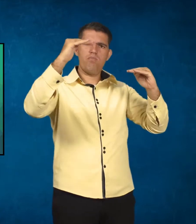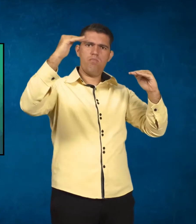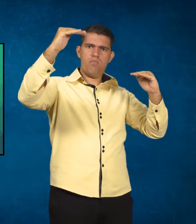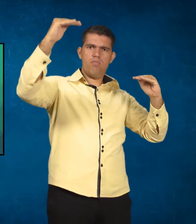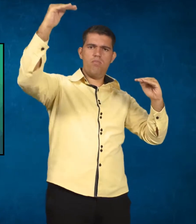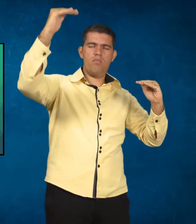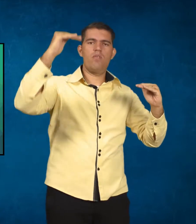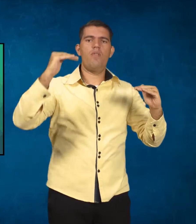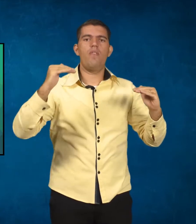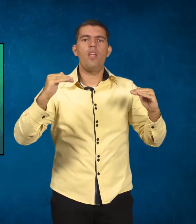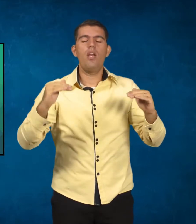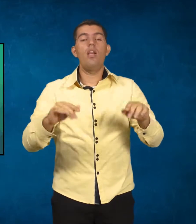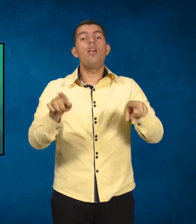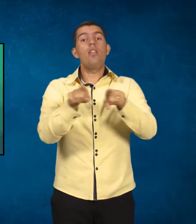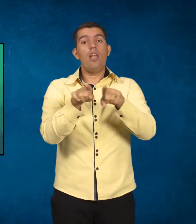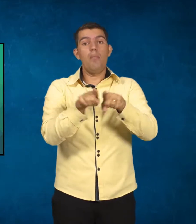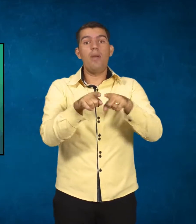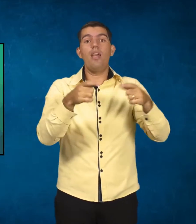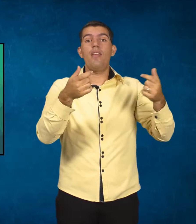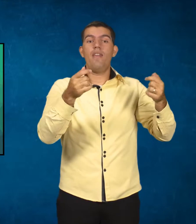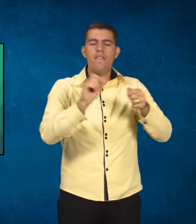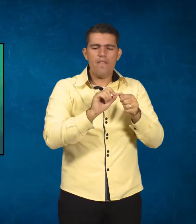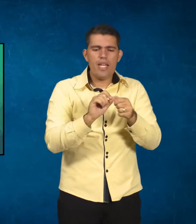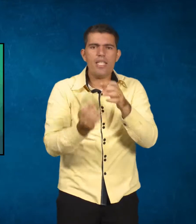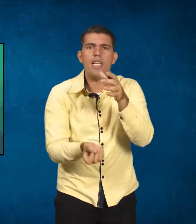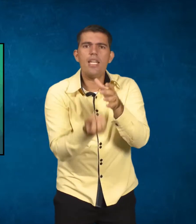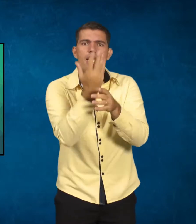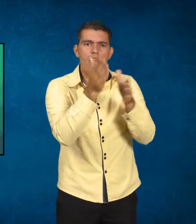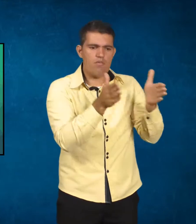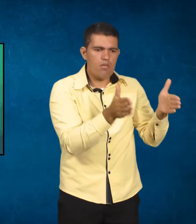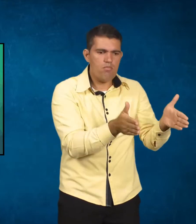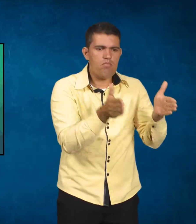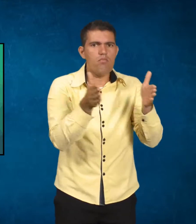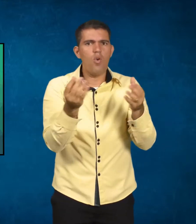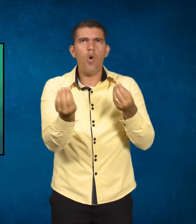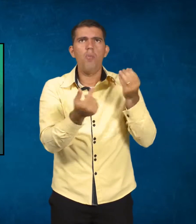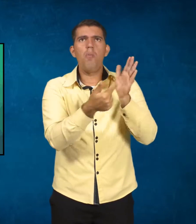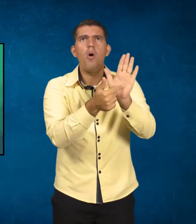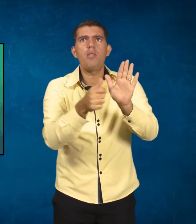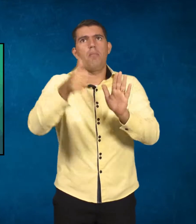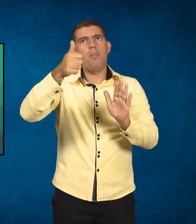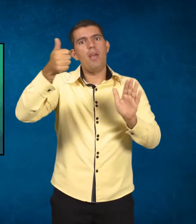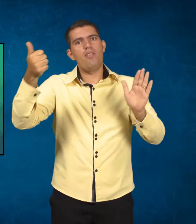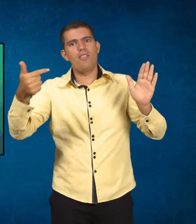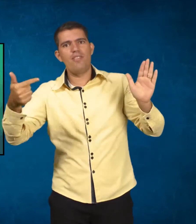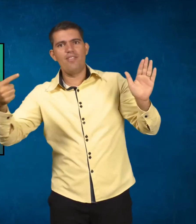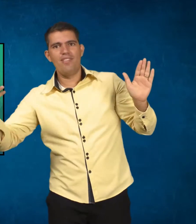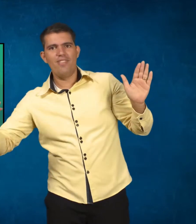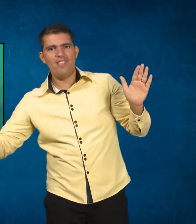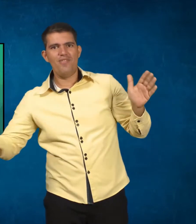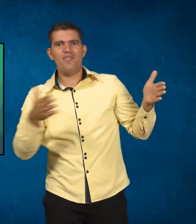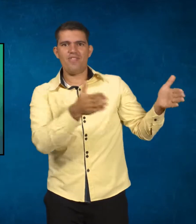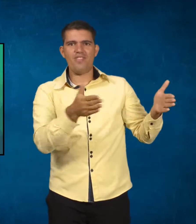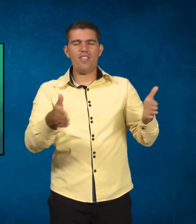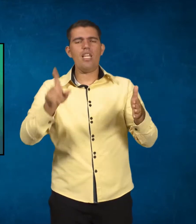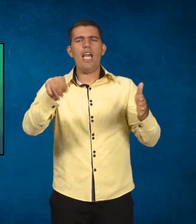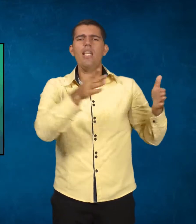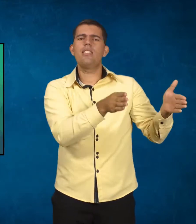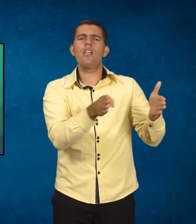Que nós façamos uma sequência eficaz para apresentar esses conteúdos. Hoje a gente fala muito na sequência didática. Então você tem um conteúdo,